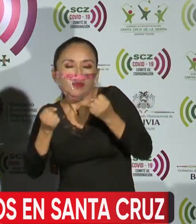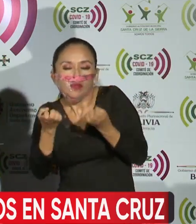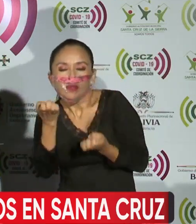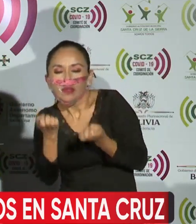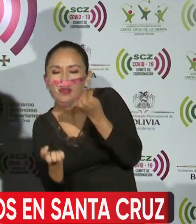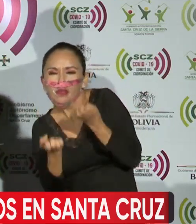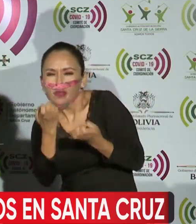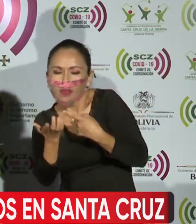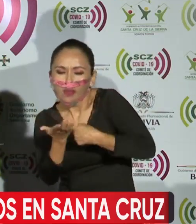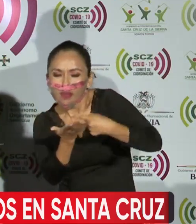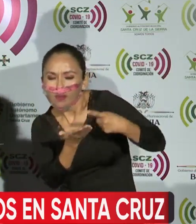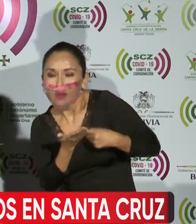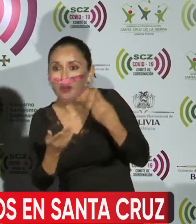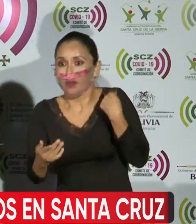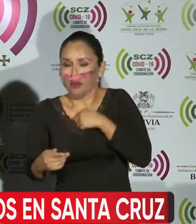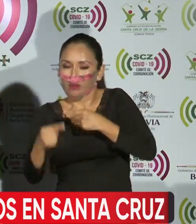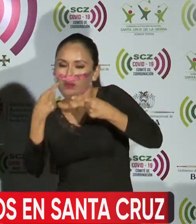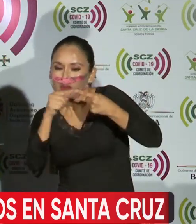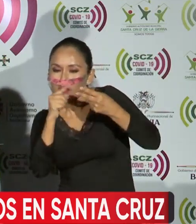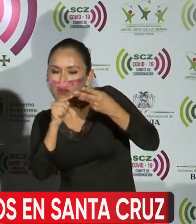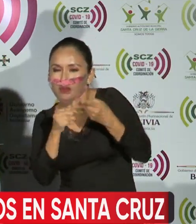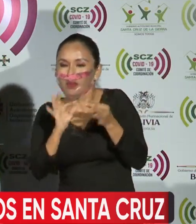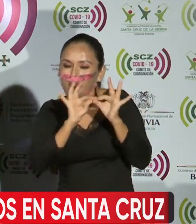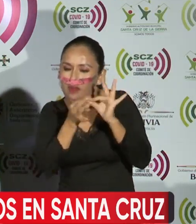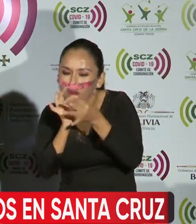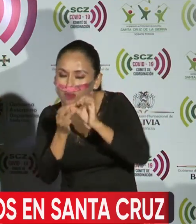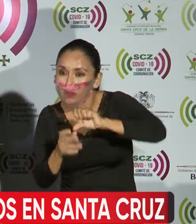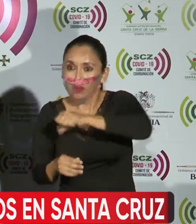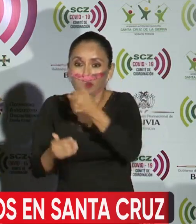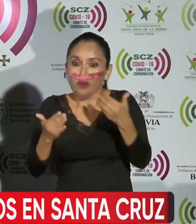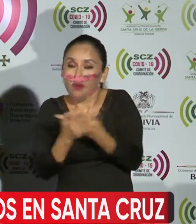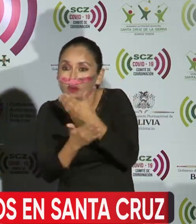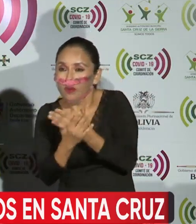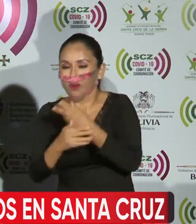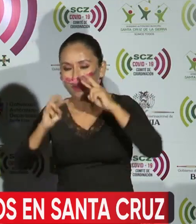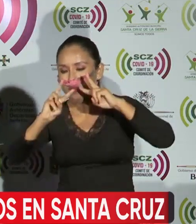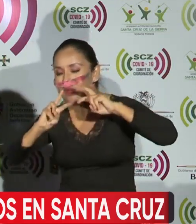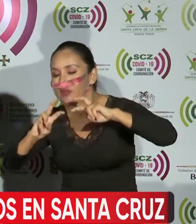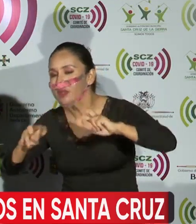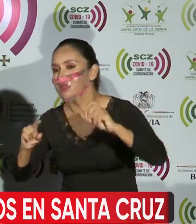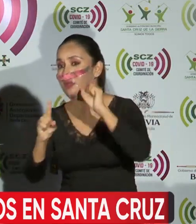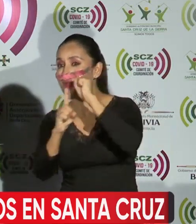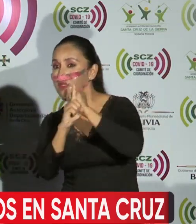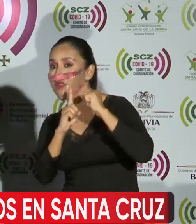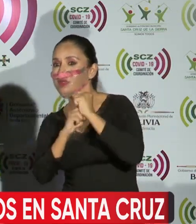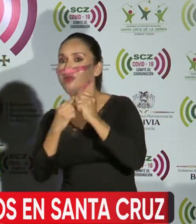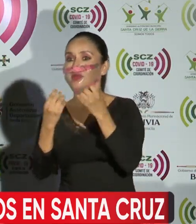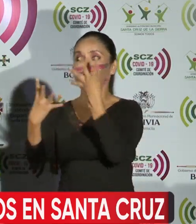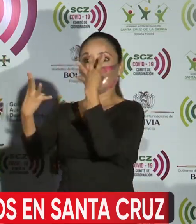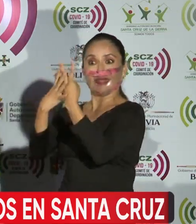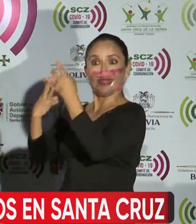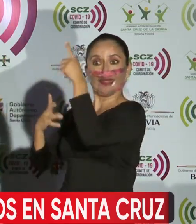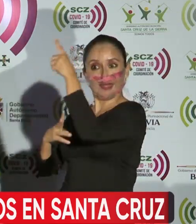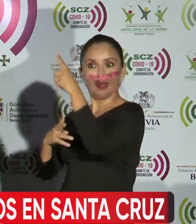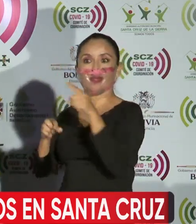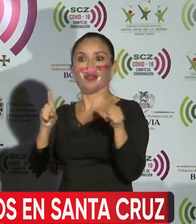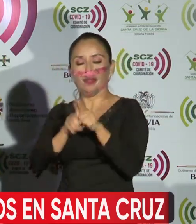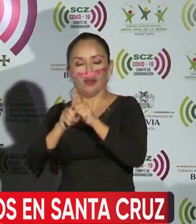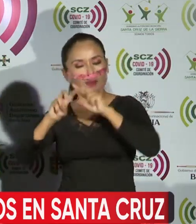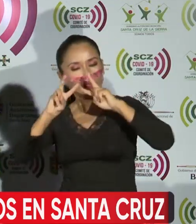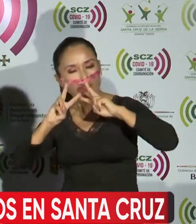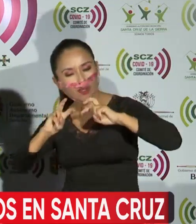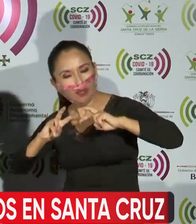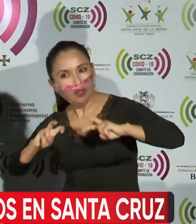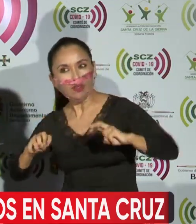las medidas que hemos implementado, ajustar otras, analizar también la situación de Palma Sola y hacer un